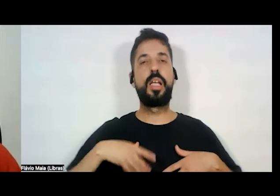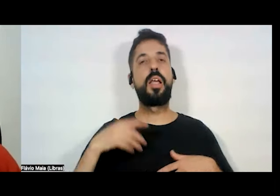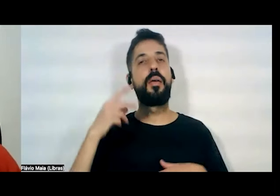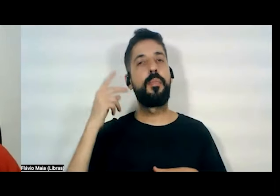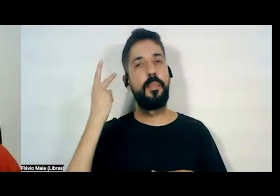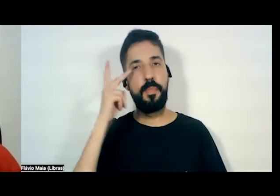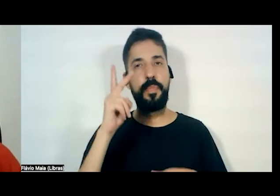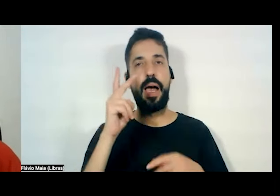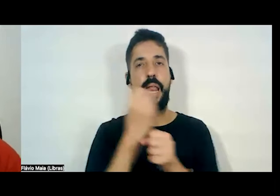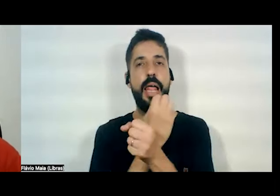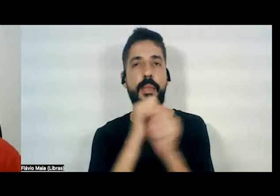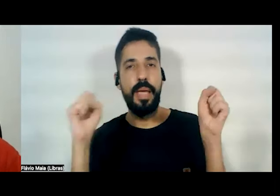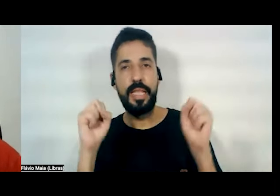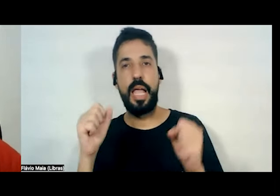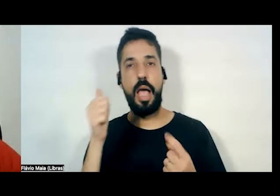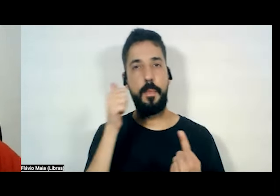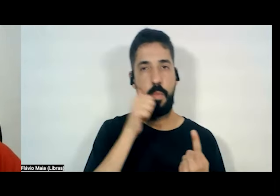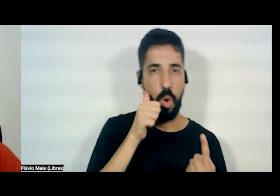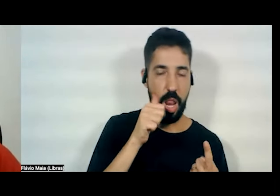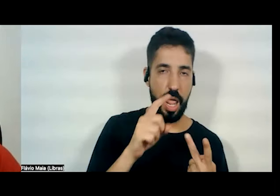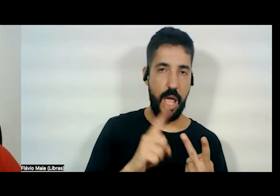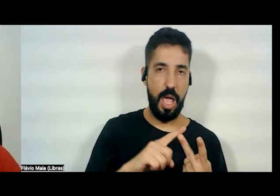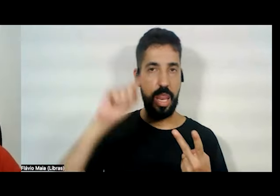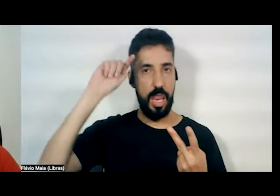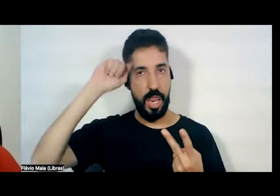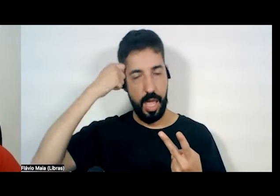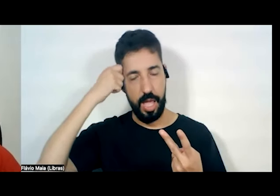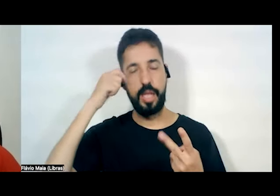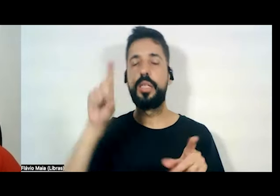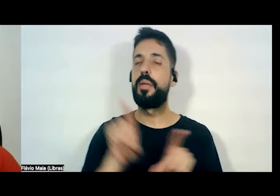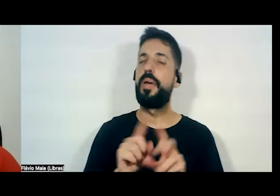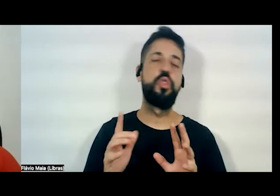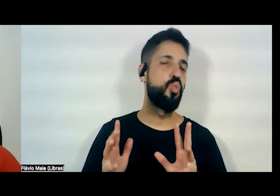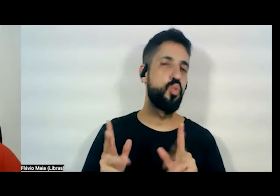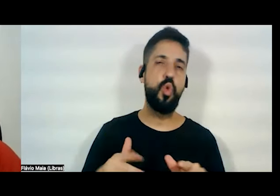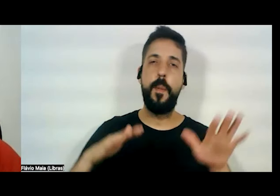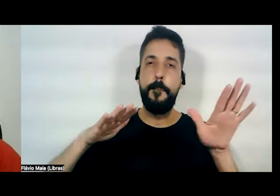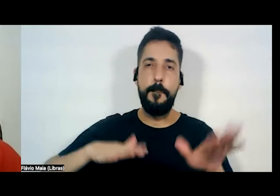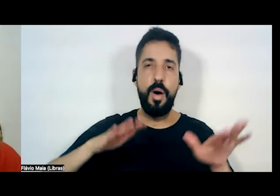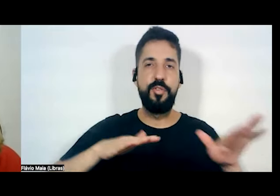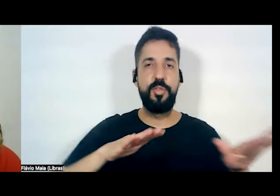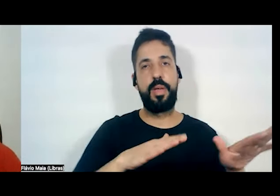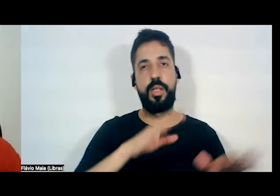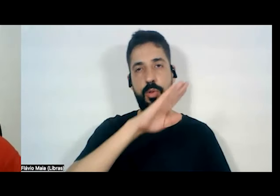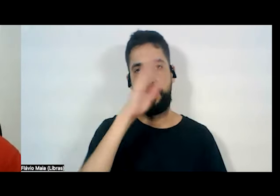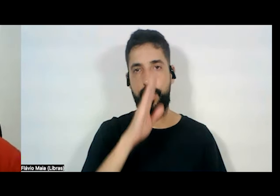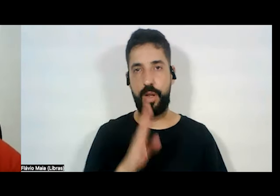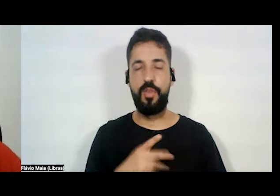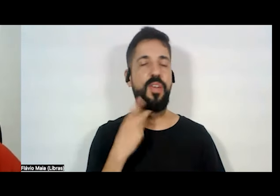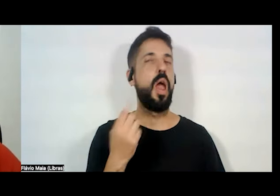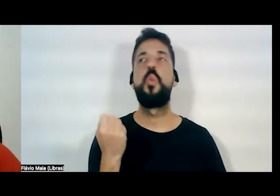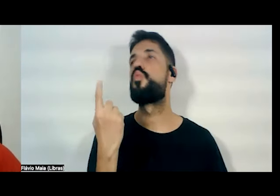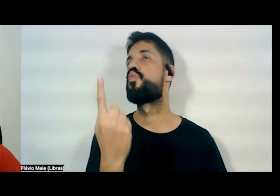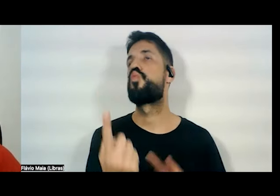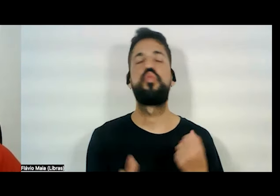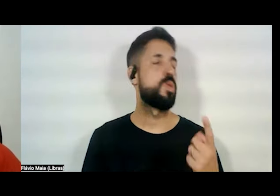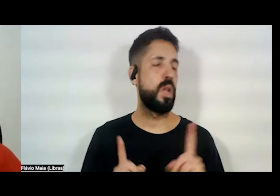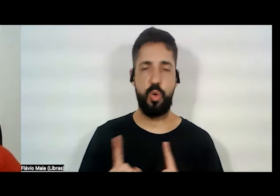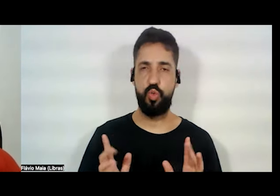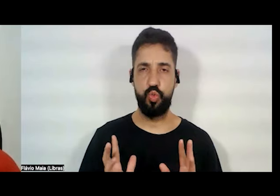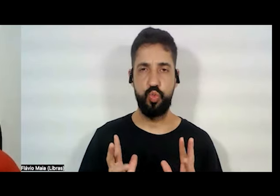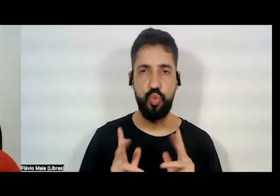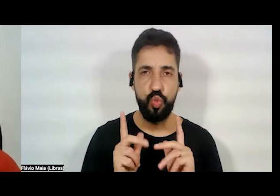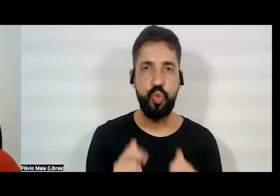negros e negras e de todos os movimentos e causas do Brasil. Não vou citar uma ou outra, porque todas as causas